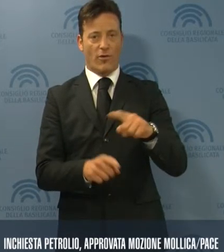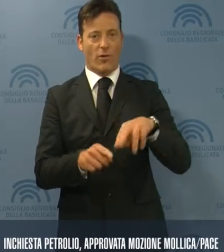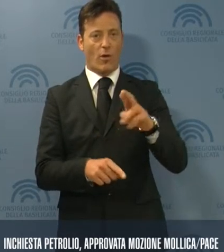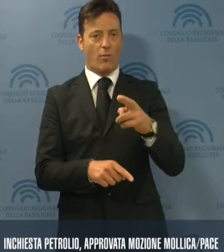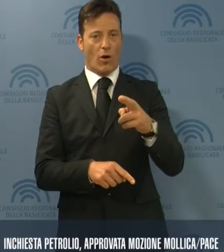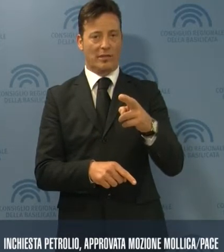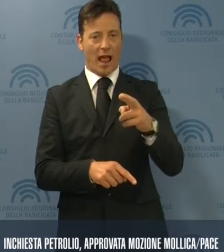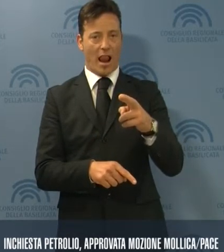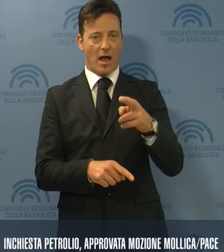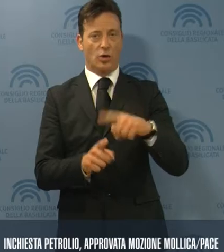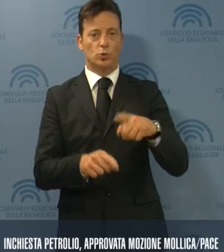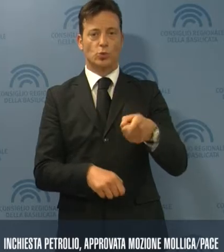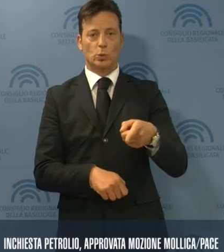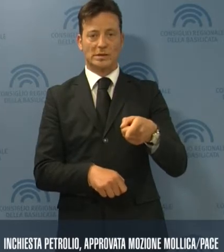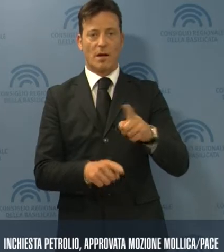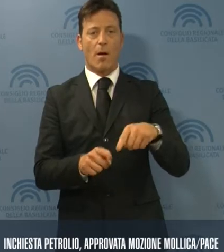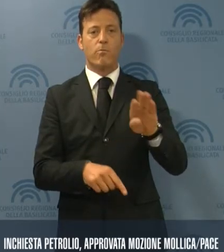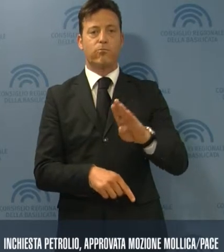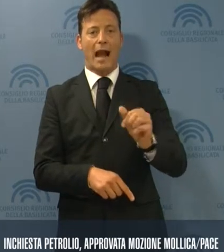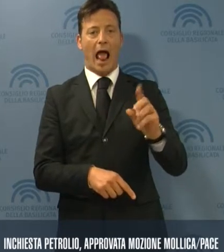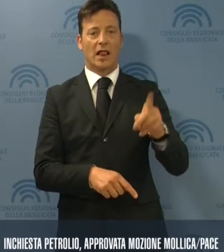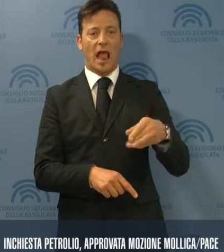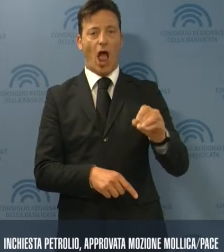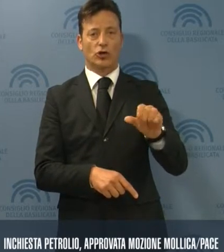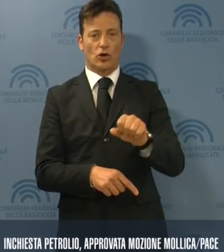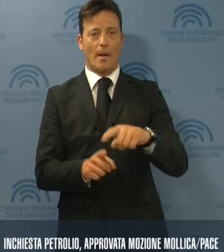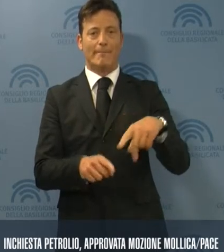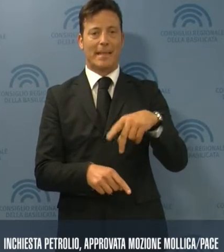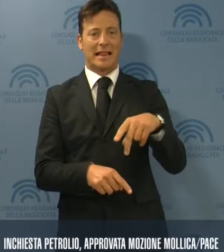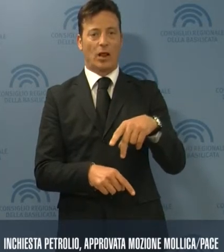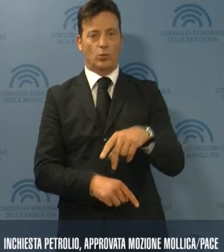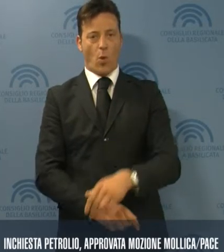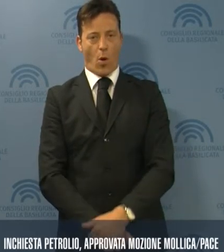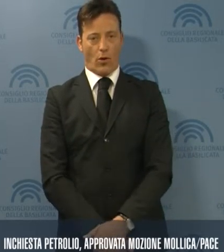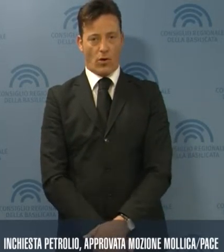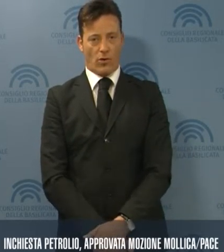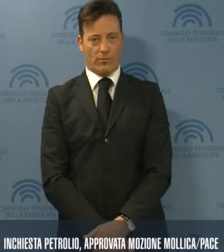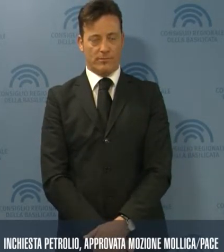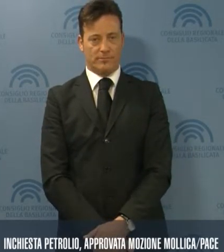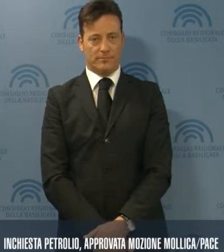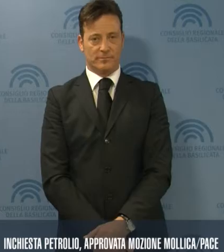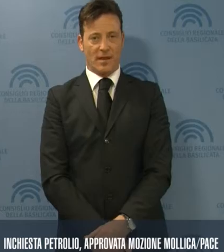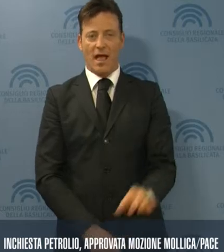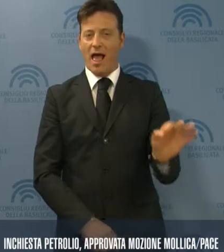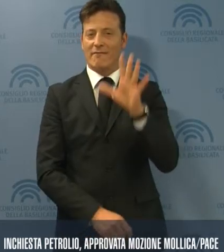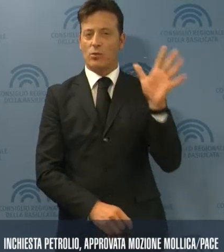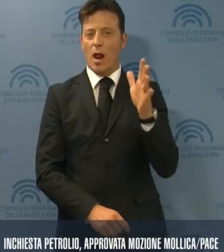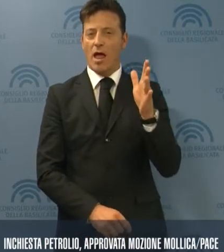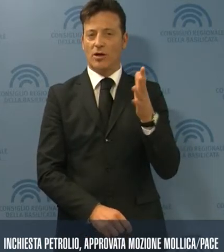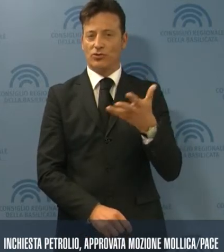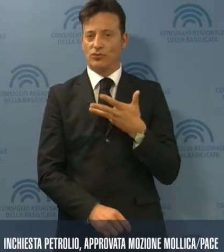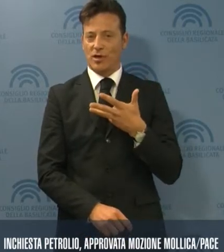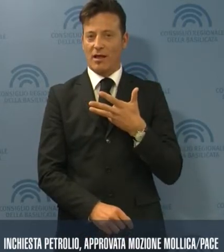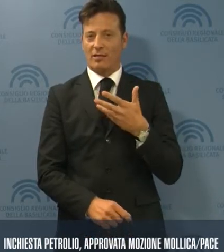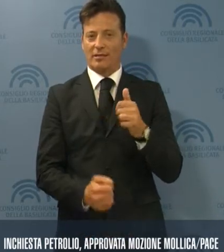Robortella, Giuzio, Bradascio e Pietrantuono. Nel caso venga riconosciuto e